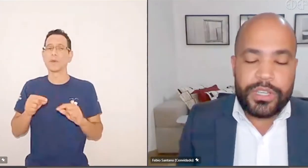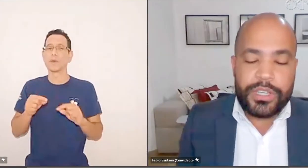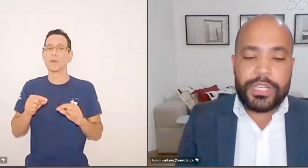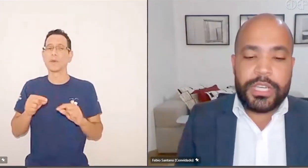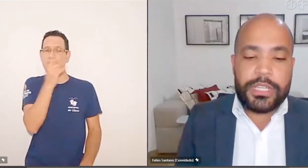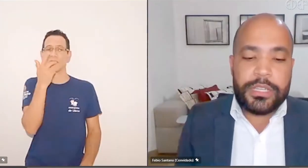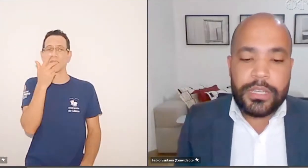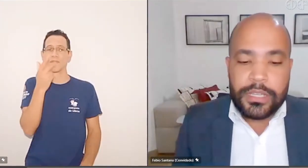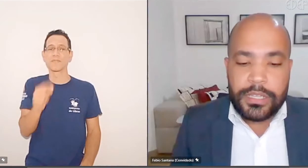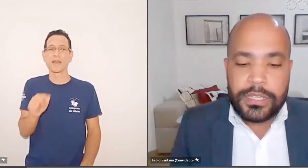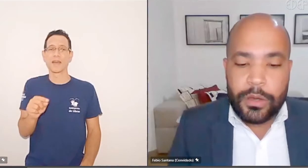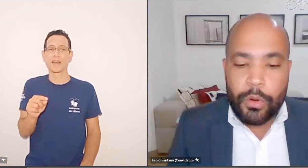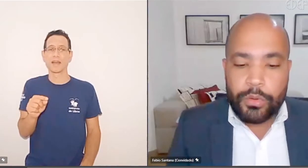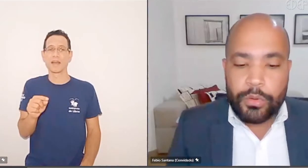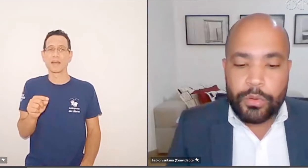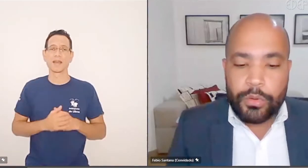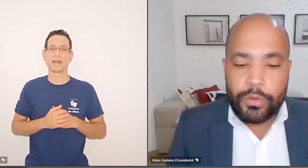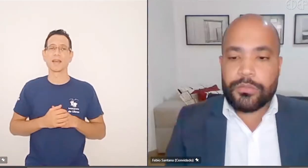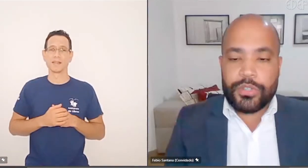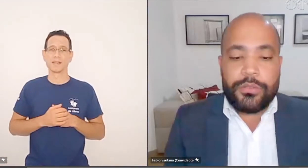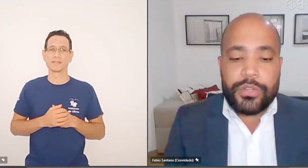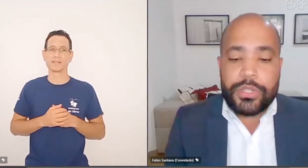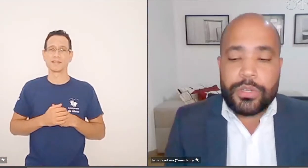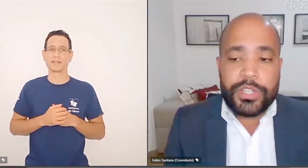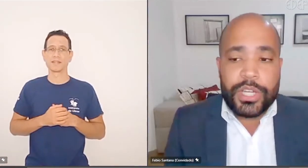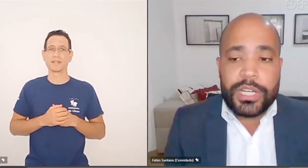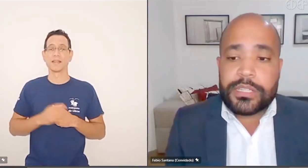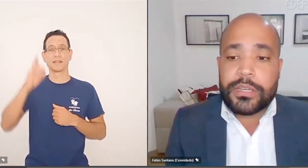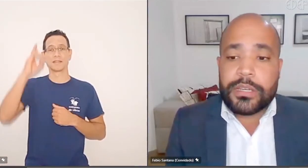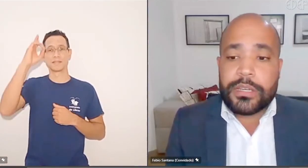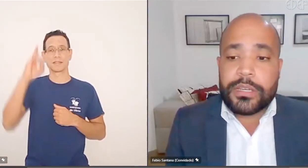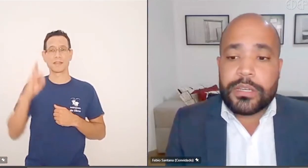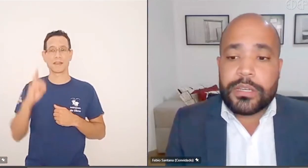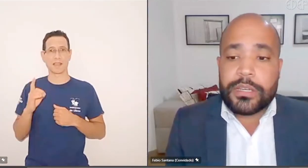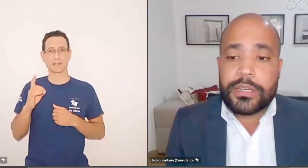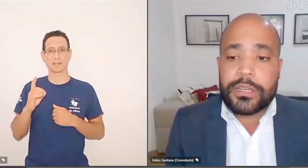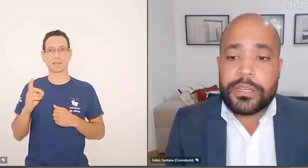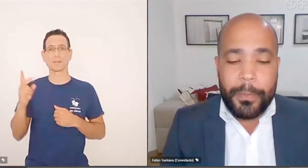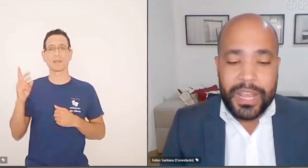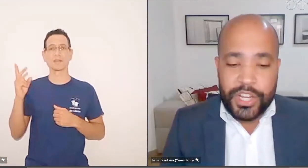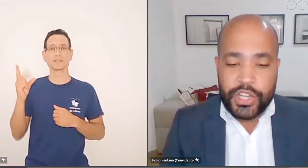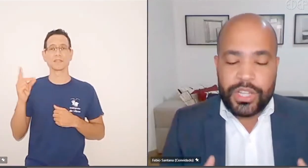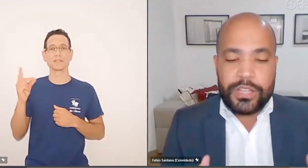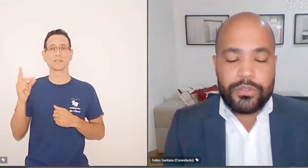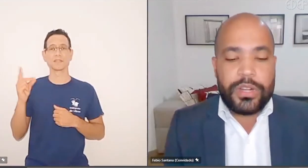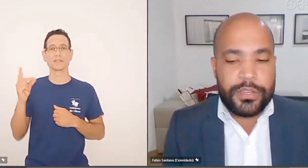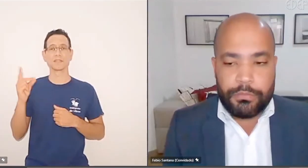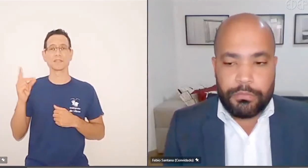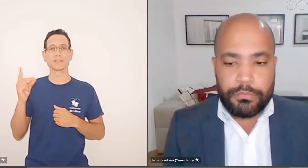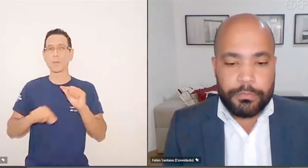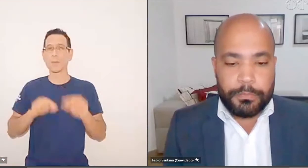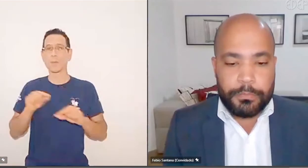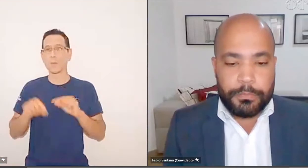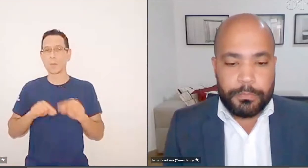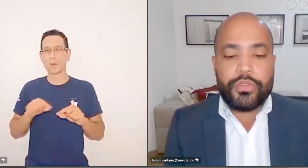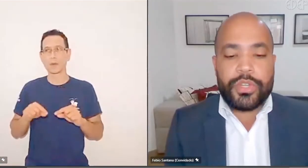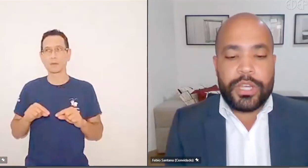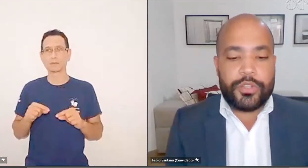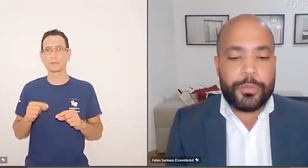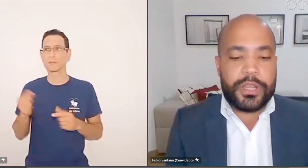dizem, direitos de segunda geração, né, são direitos de segunda geração, que são direitos prestacionais.